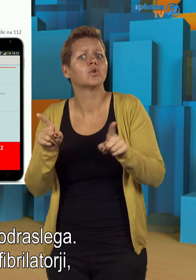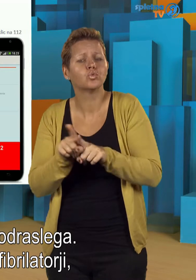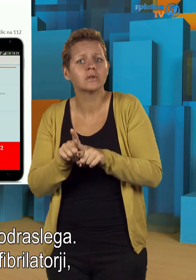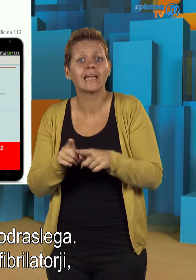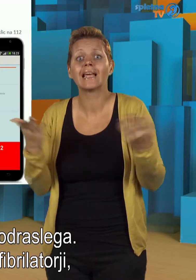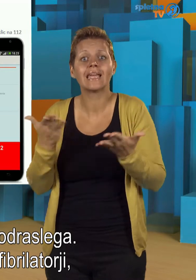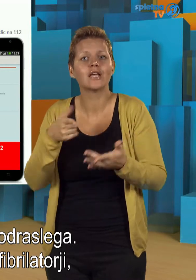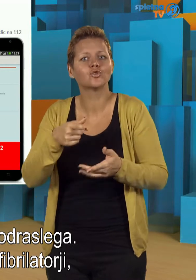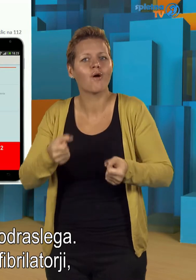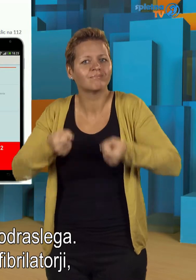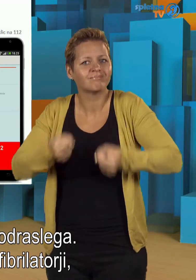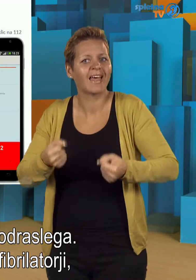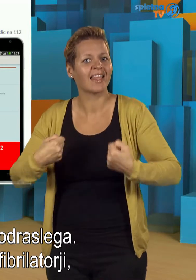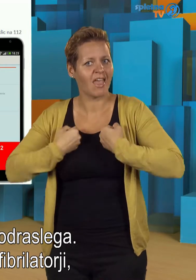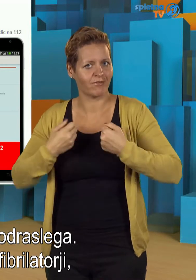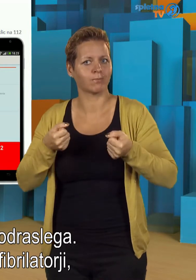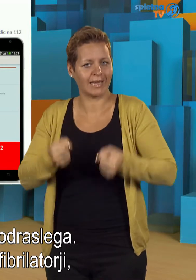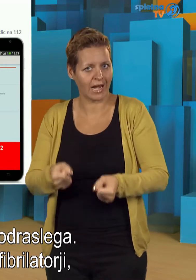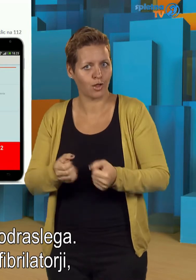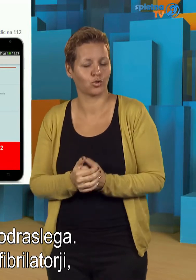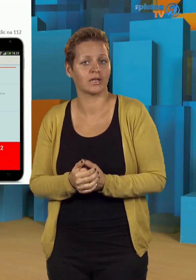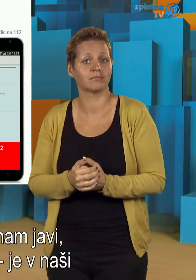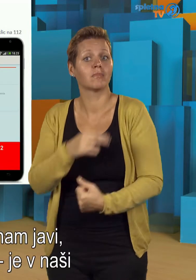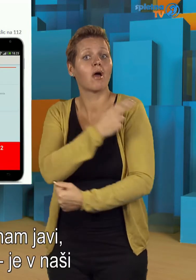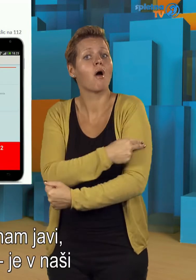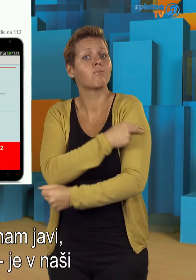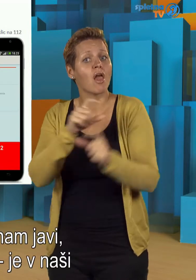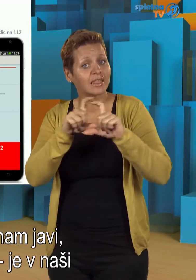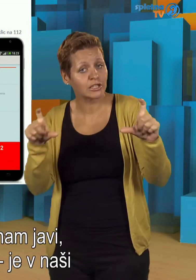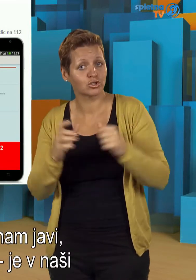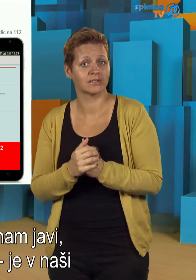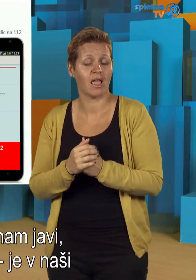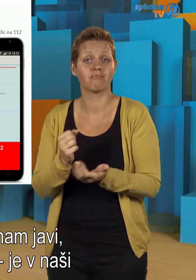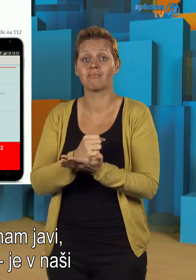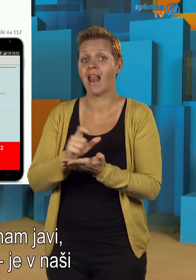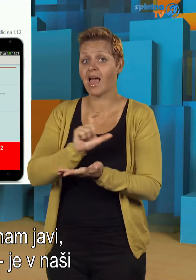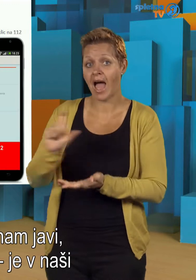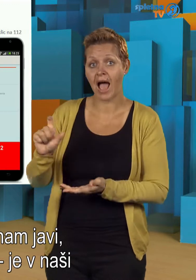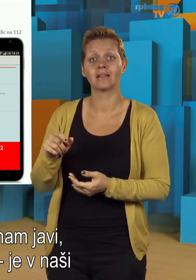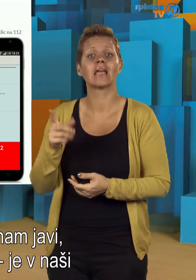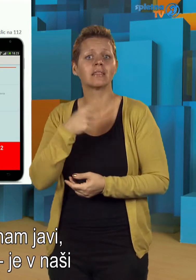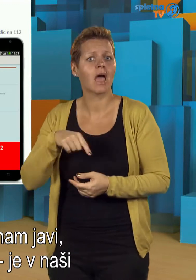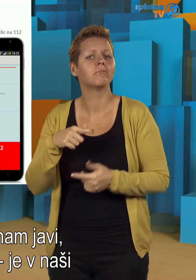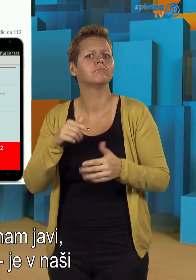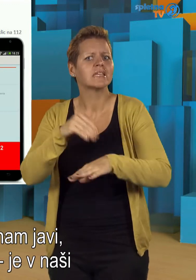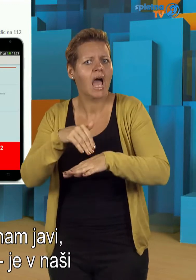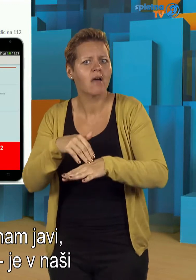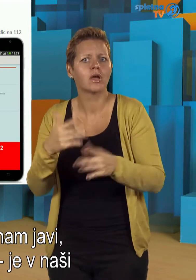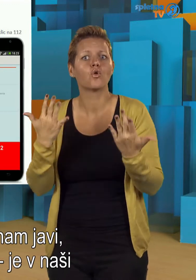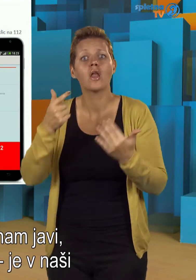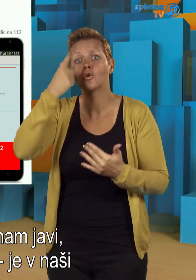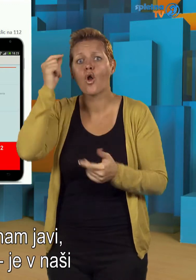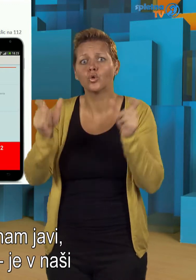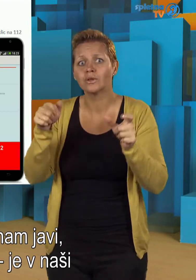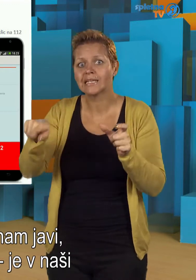Prikazuje tudi, ki so defibrilatorji, bovnišnice, lekarne in namjavi, koliko ljudi reševalcev